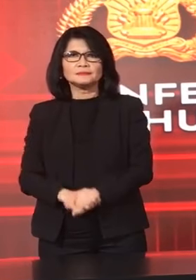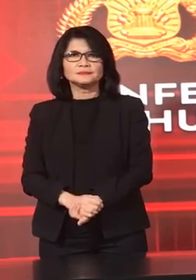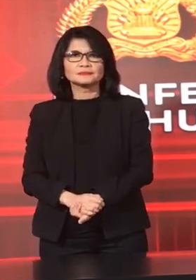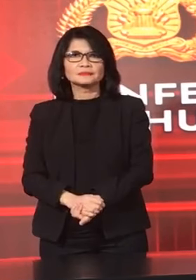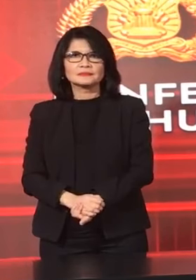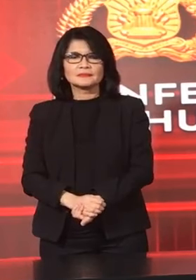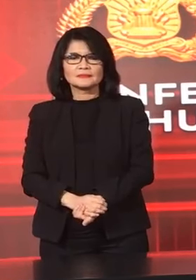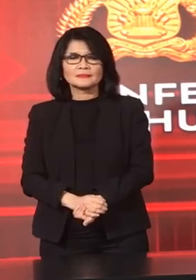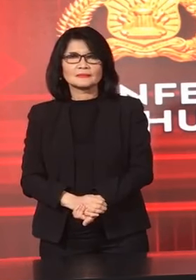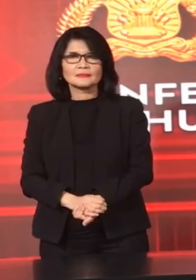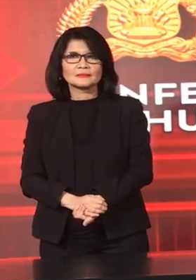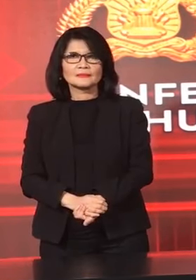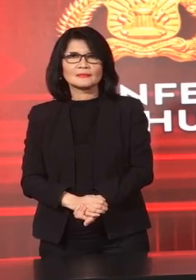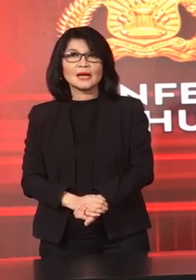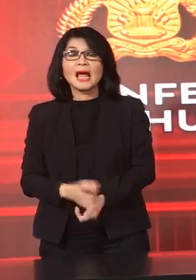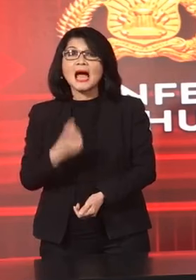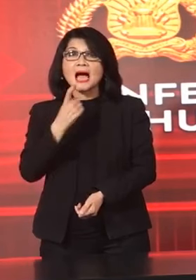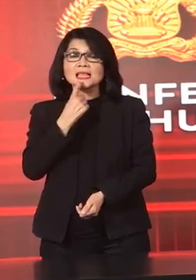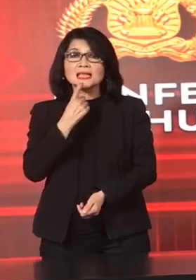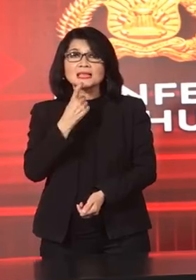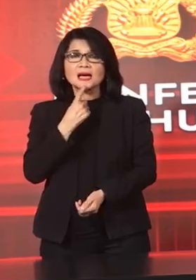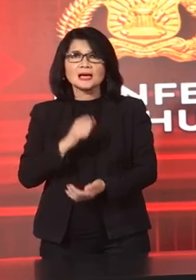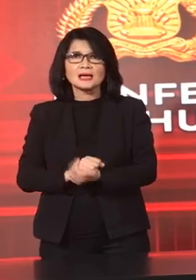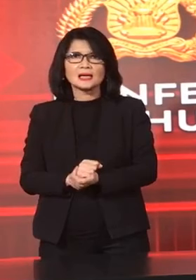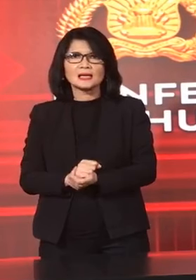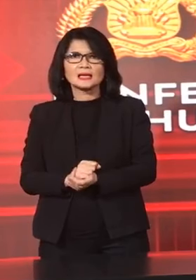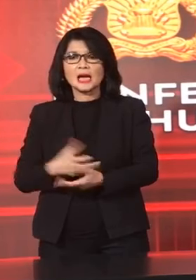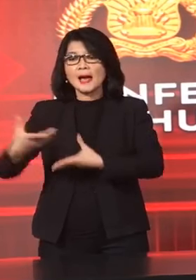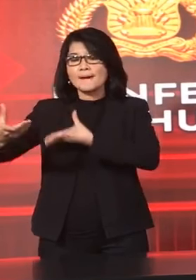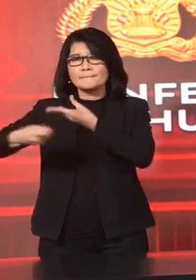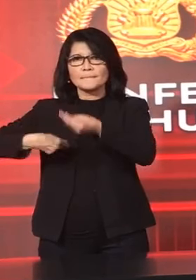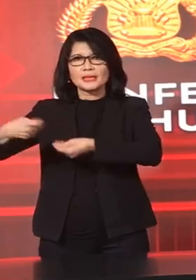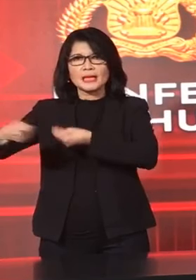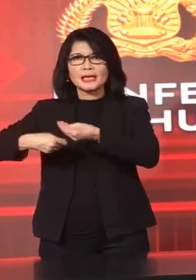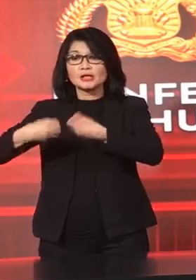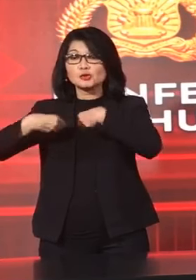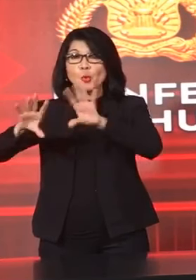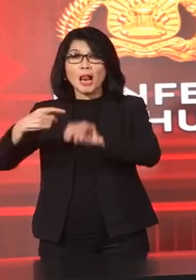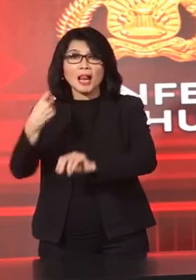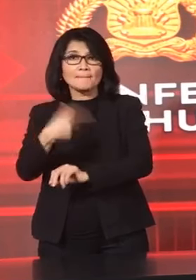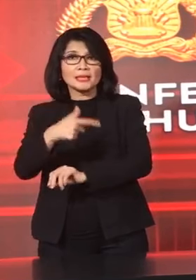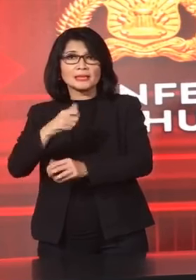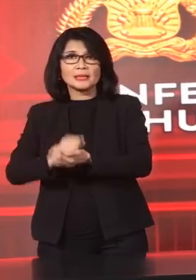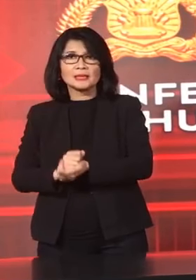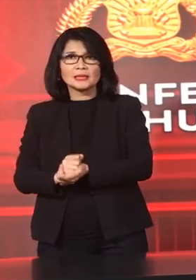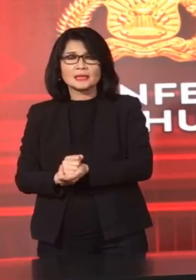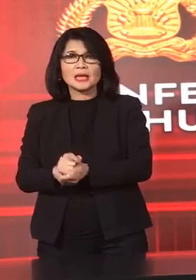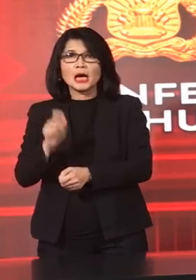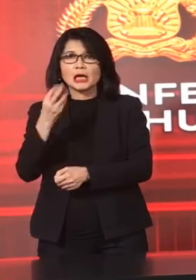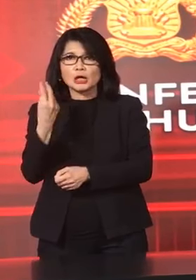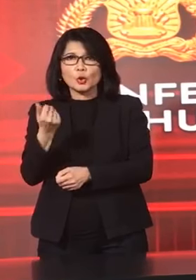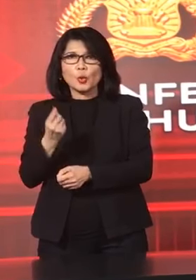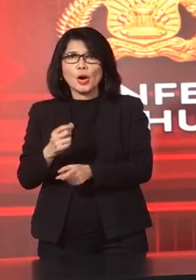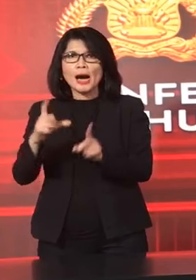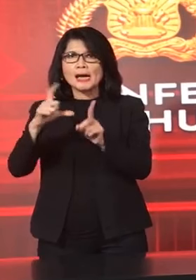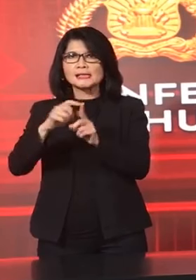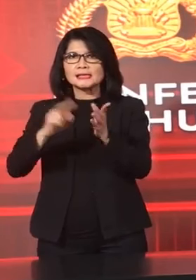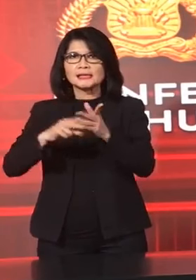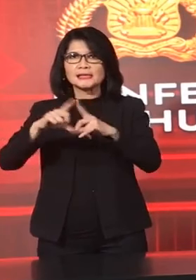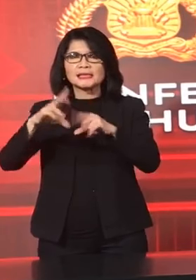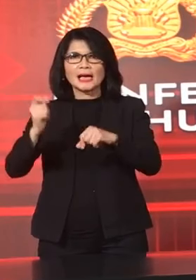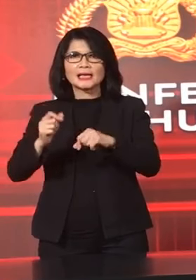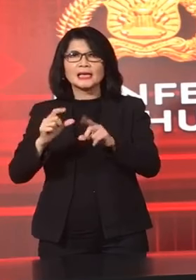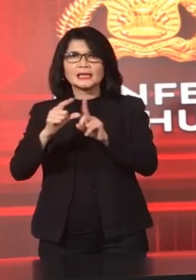baik Terkait dengan Perdagangan Atau jual beli Dengan menggunakan Dinar dari Ham